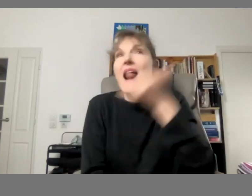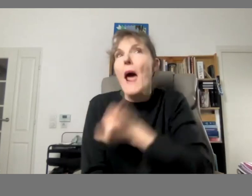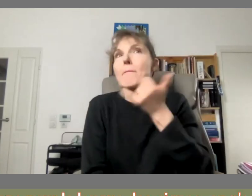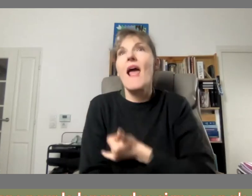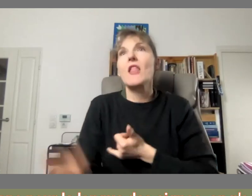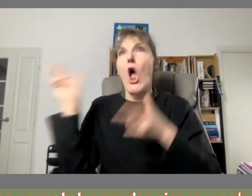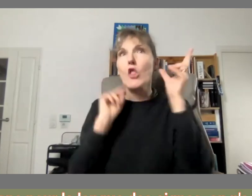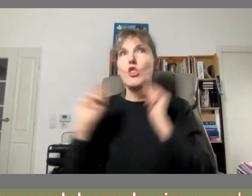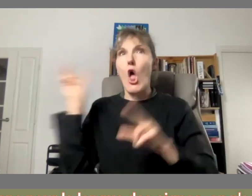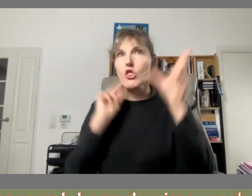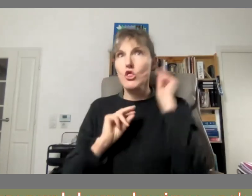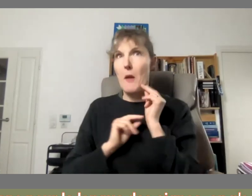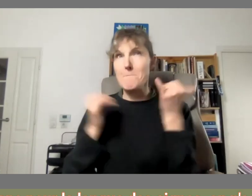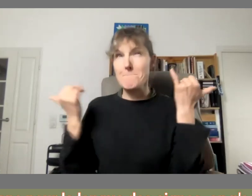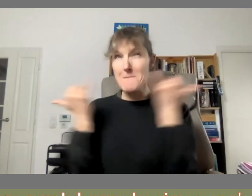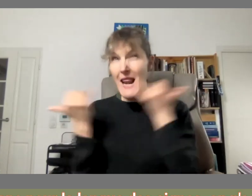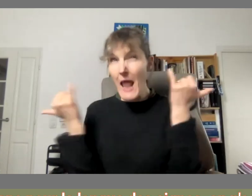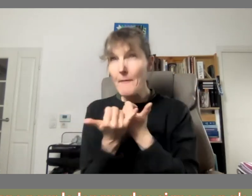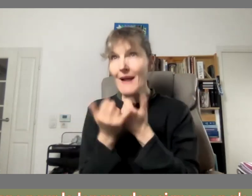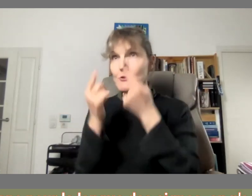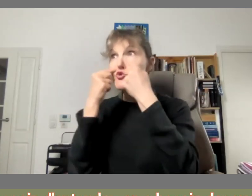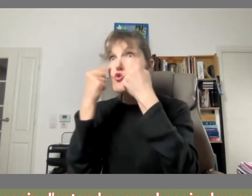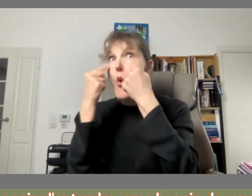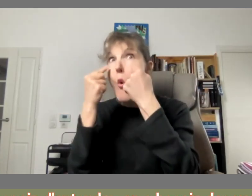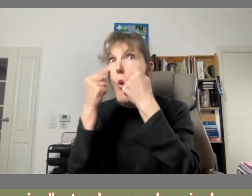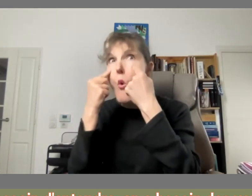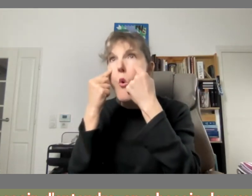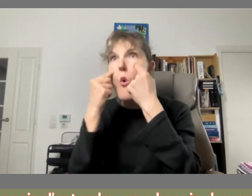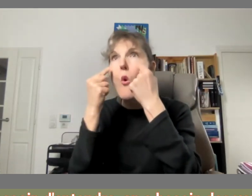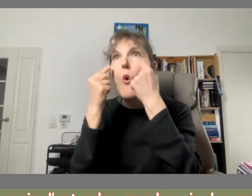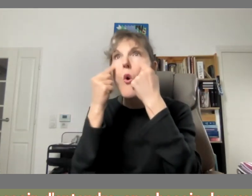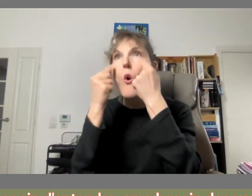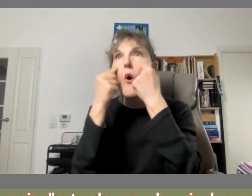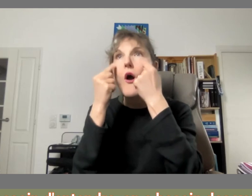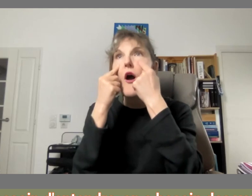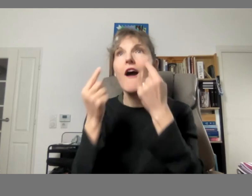donc pour la langue des signes on n'a pas besoin d'entendre on a besoin des yeux